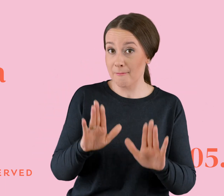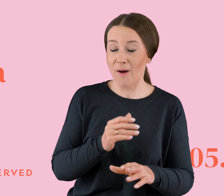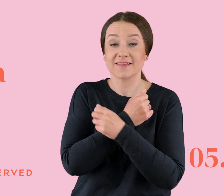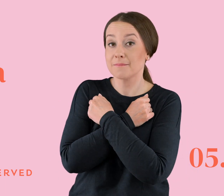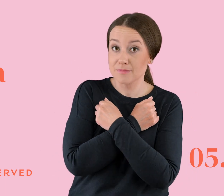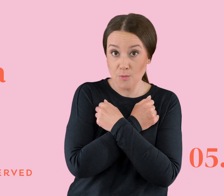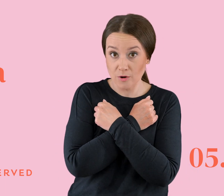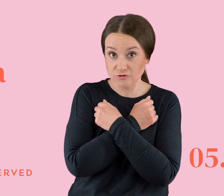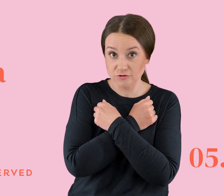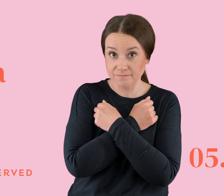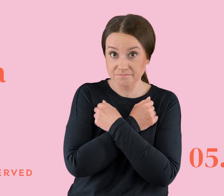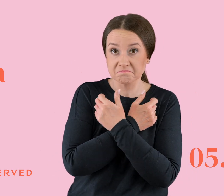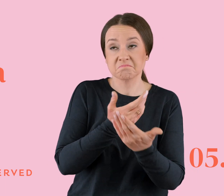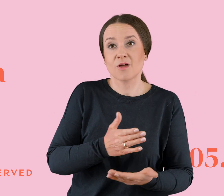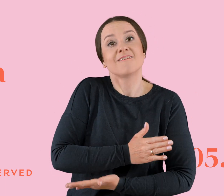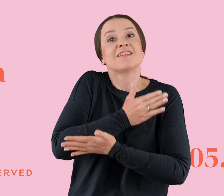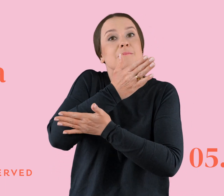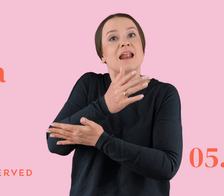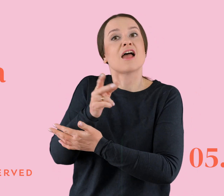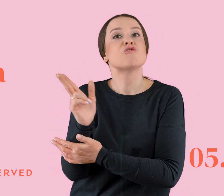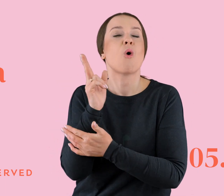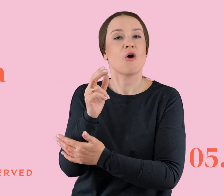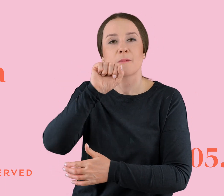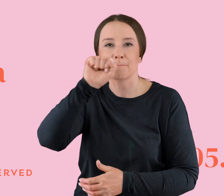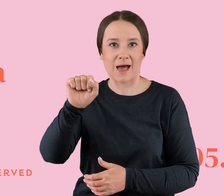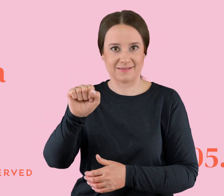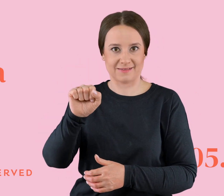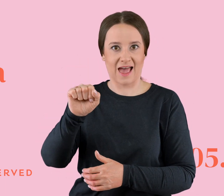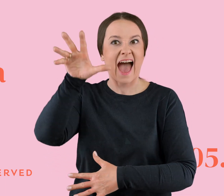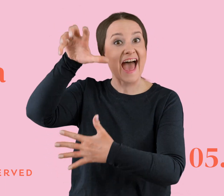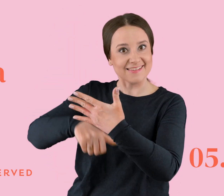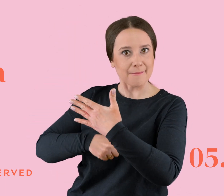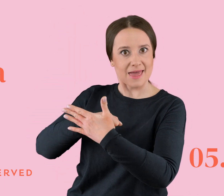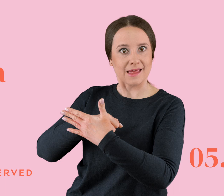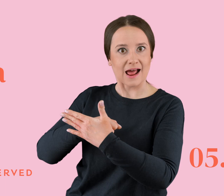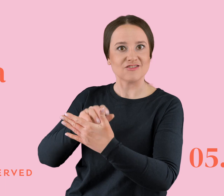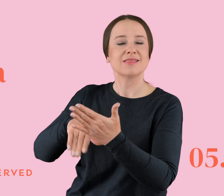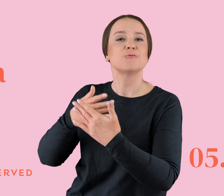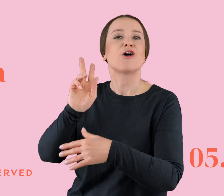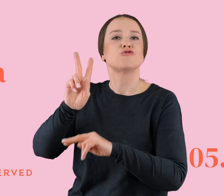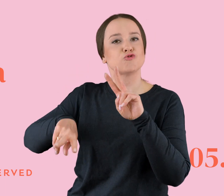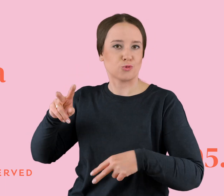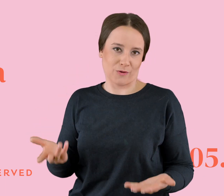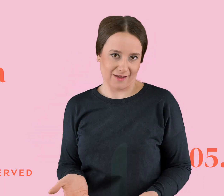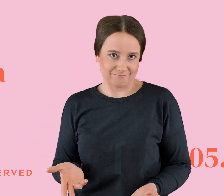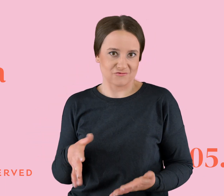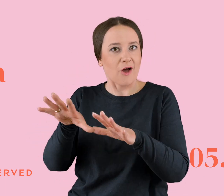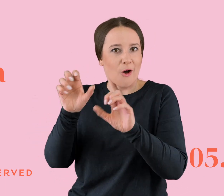wspieranie w pasjach, a odbierać na przykład podczas, nie wiem, że ktoś ci gotuje, nie? Albo że się opiekuje tobą,